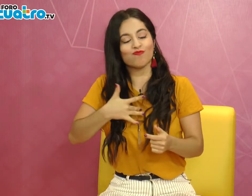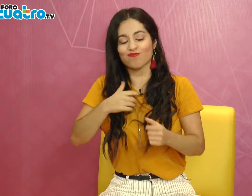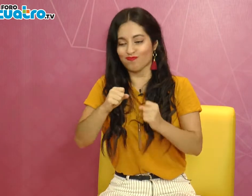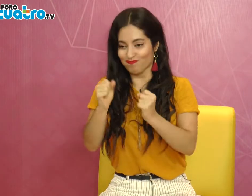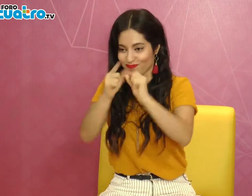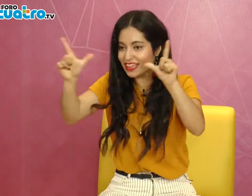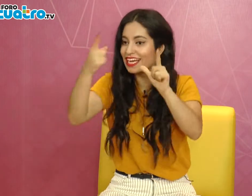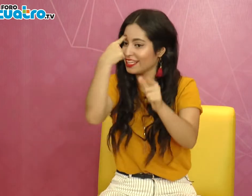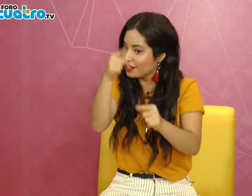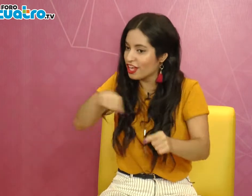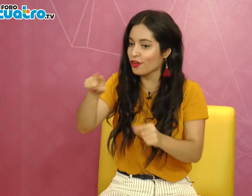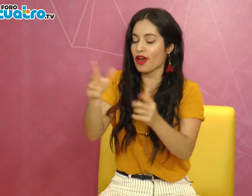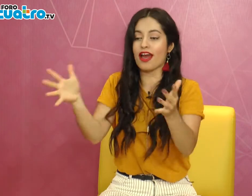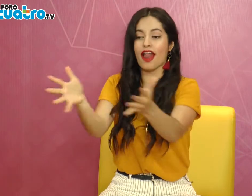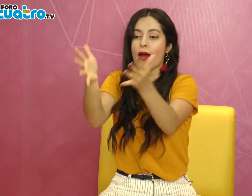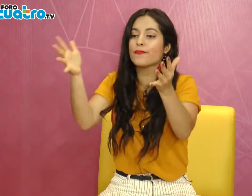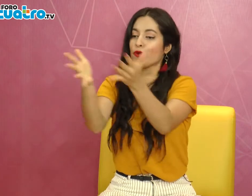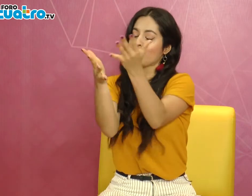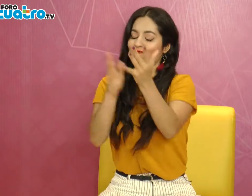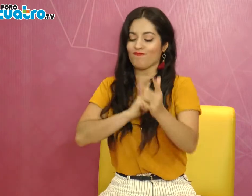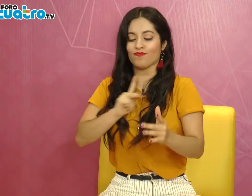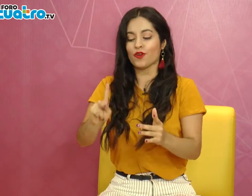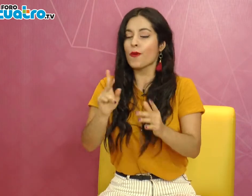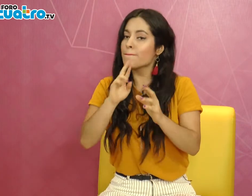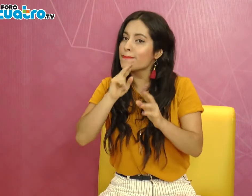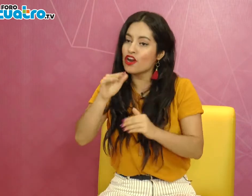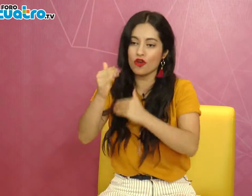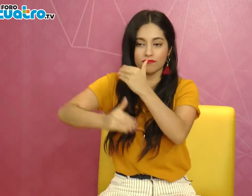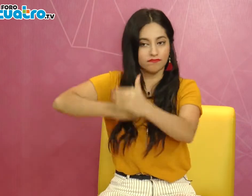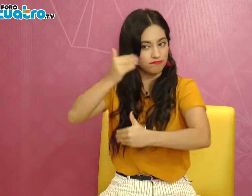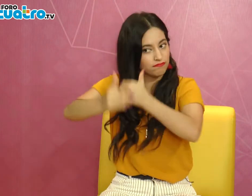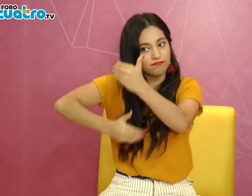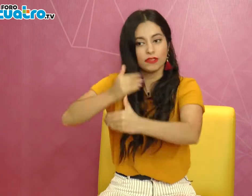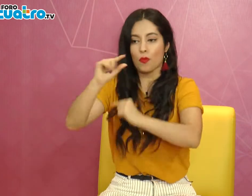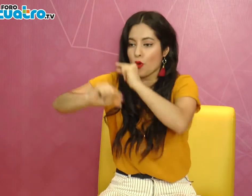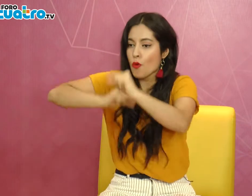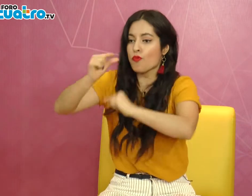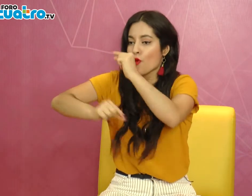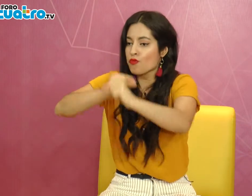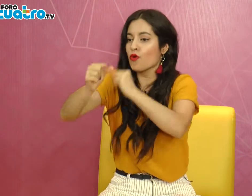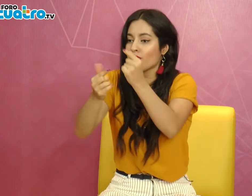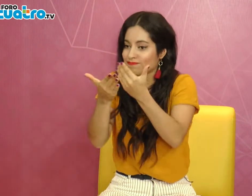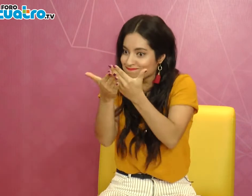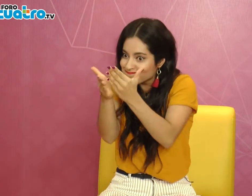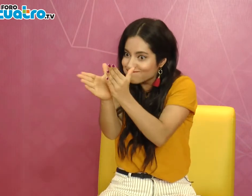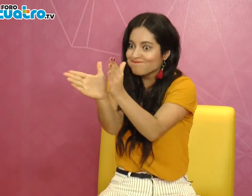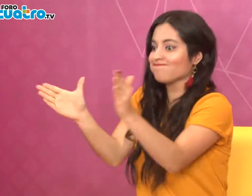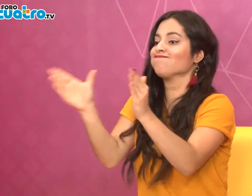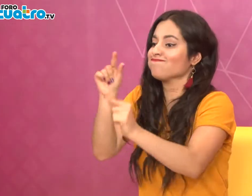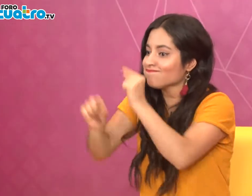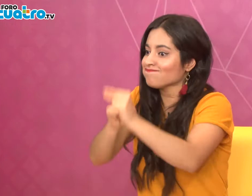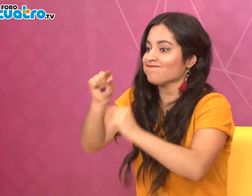conectarnos más con la sociedad, con la comunidad sordos, a aprender a acercarnos a